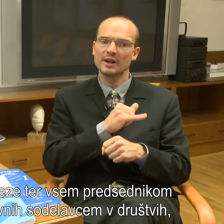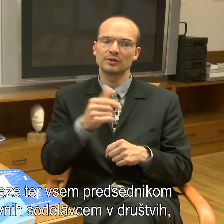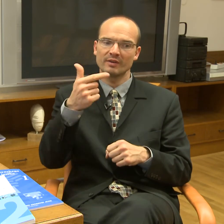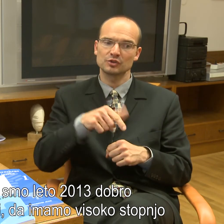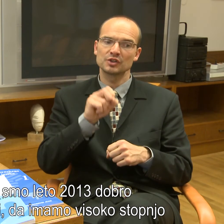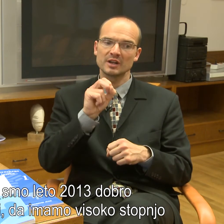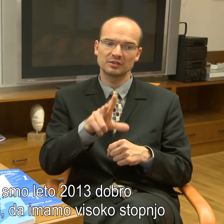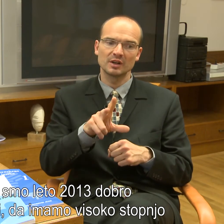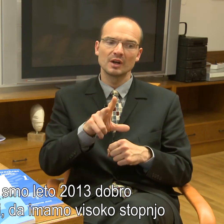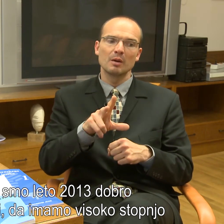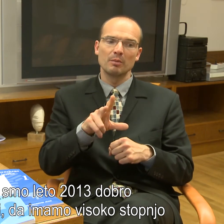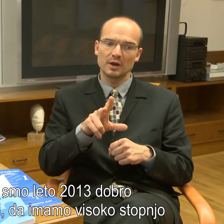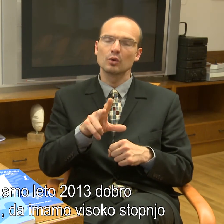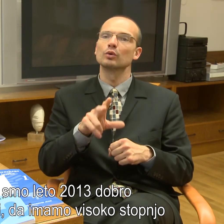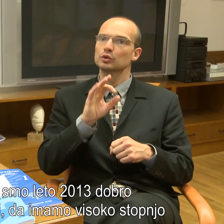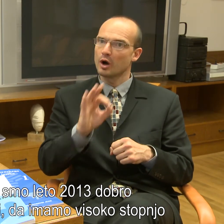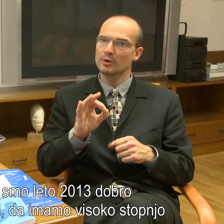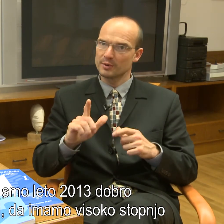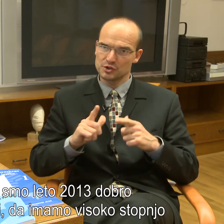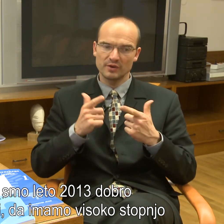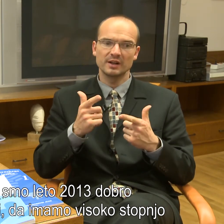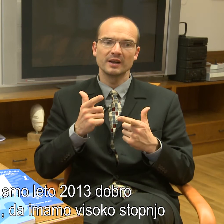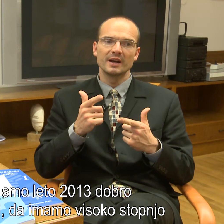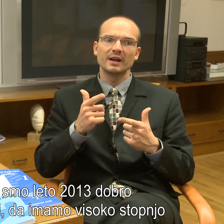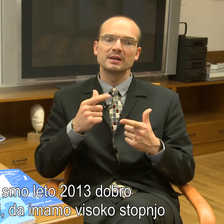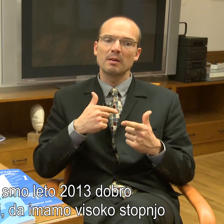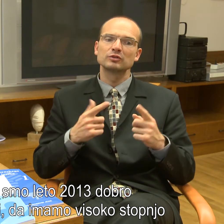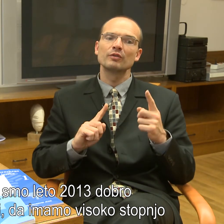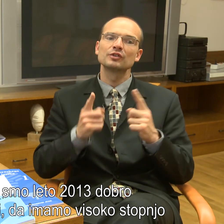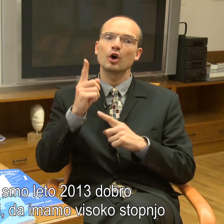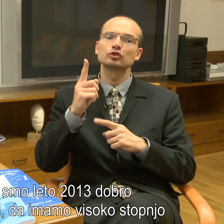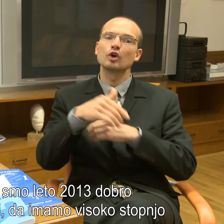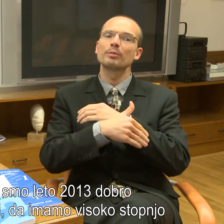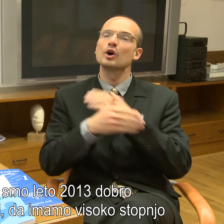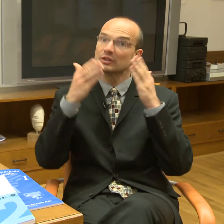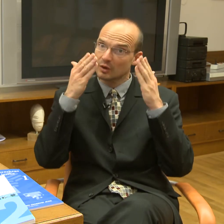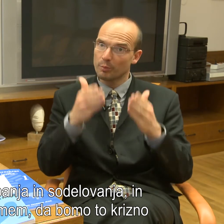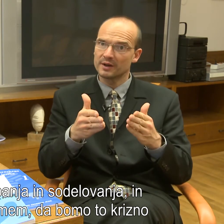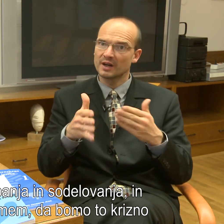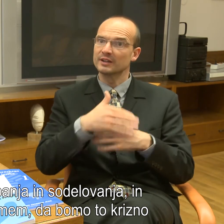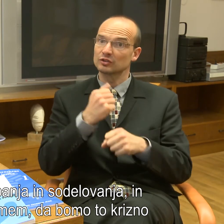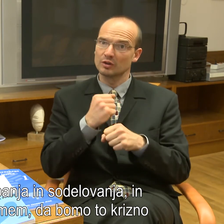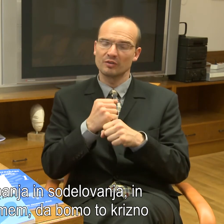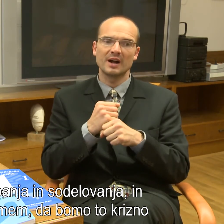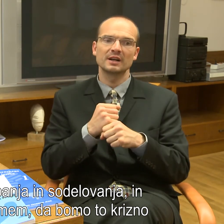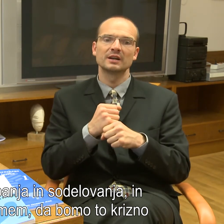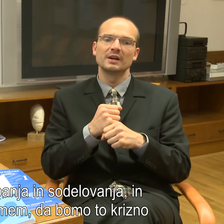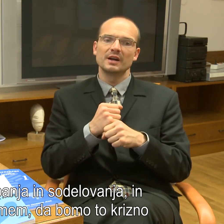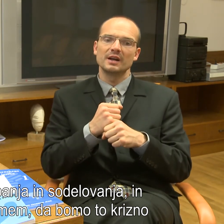leto 2014 v mreku dobro preživeli, da imamo zelo visoko stopnjo zaupanja in sodelovanja in